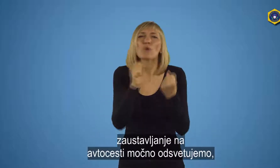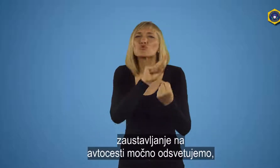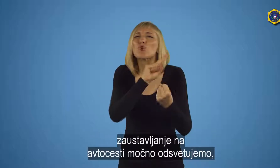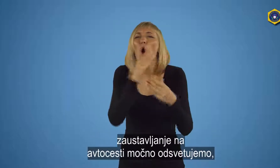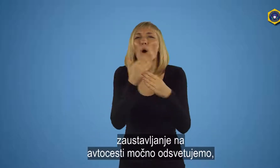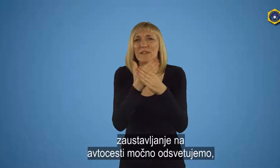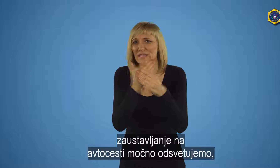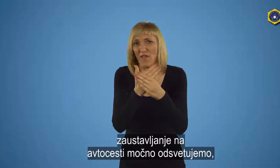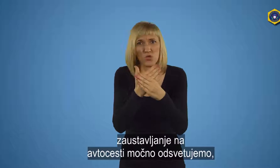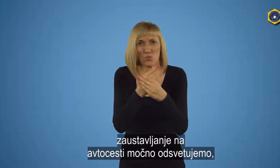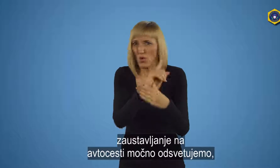prometne varnosti.